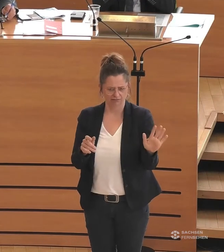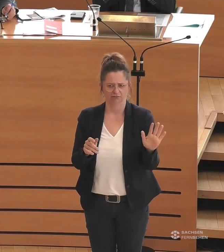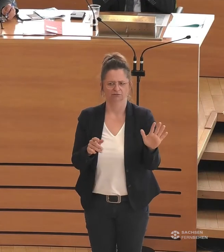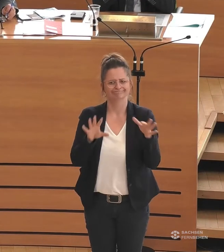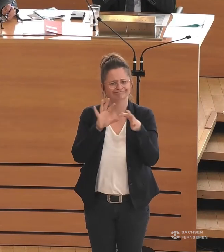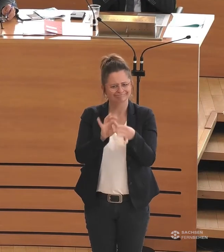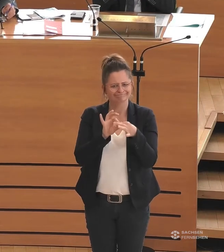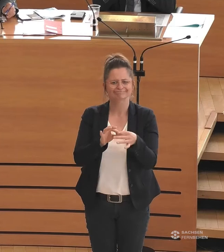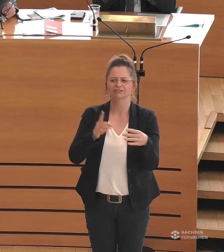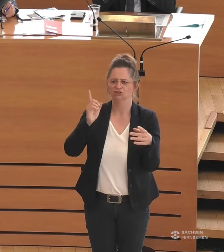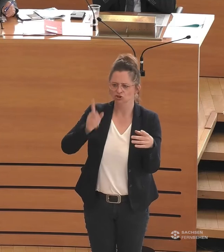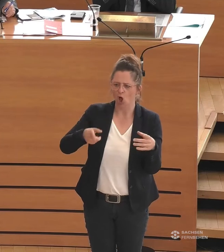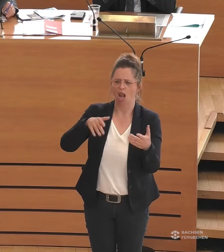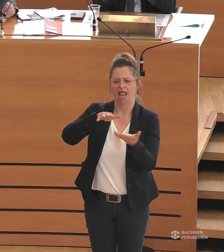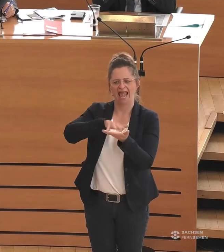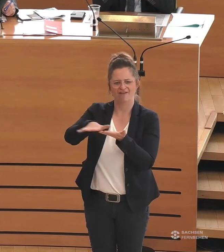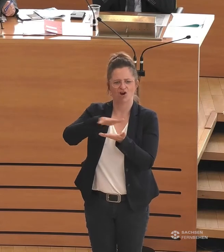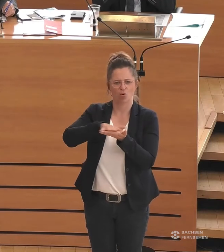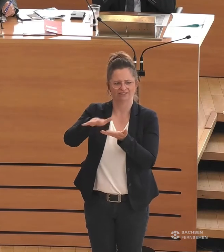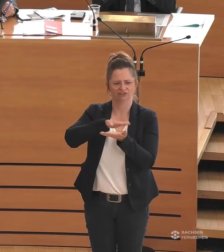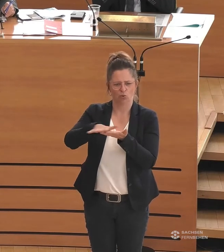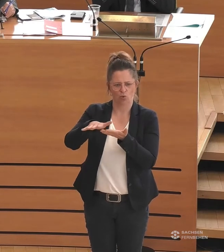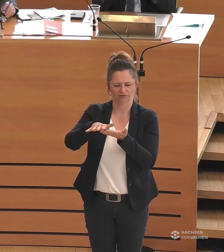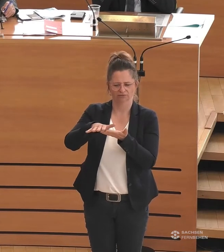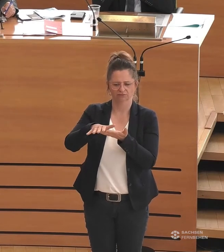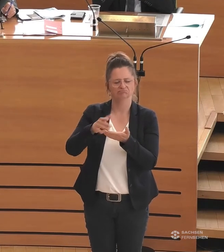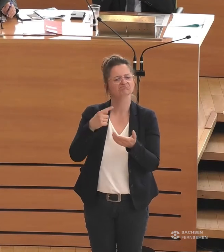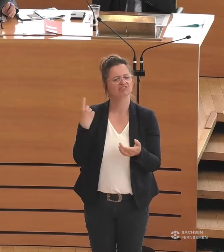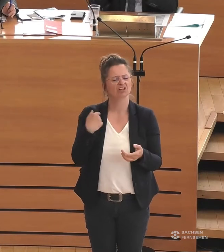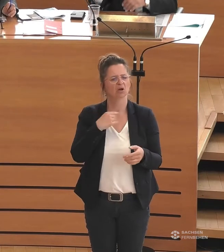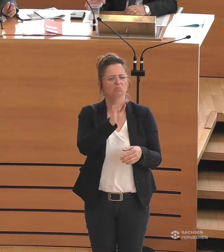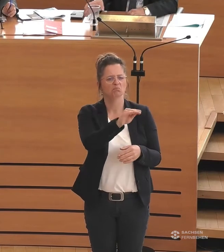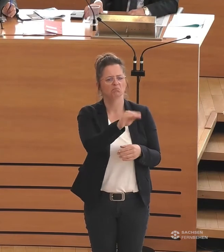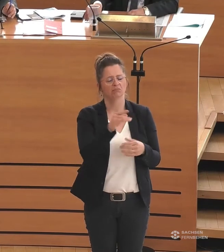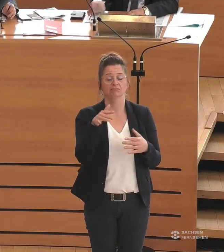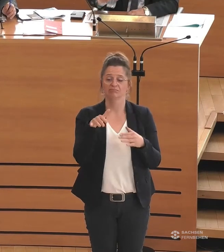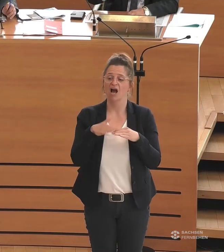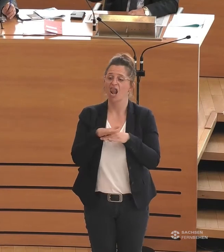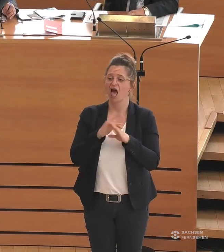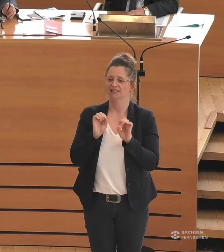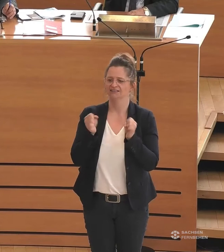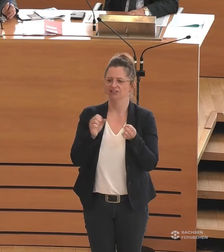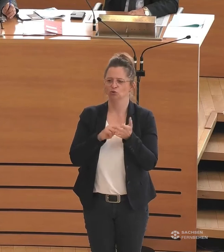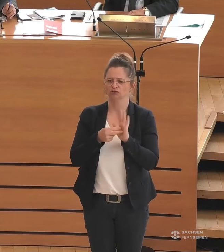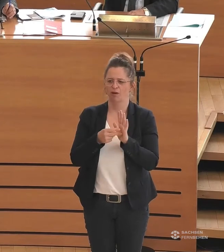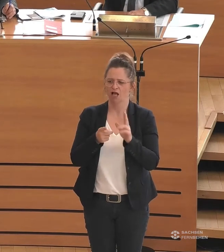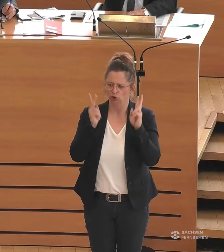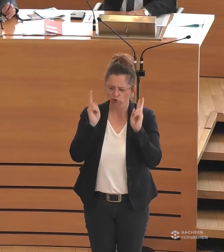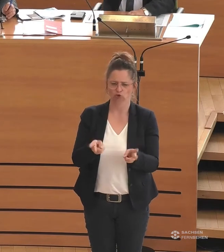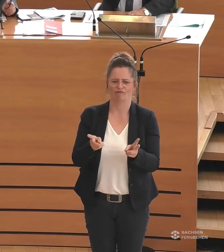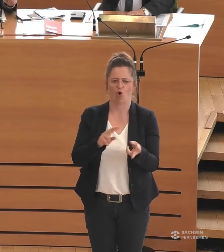Evaluierung. Wir haben uns dazu geäußert, dass der Landesaktionsplan sofort umgesetzt wird.